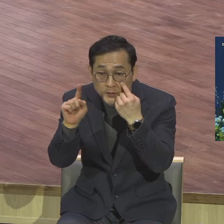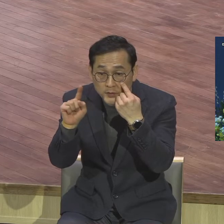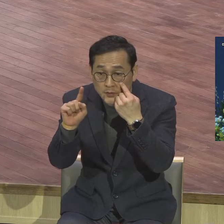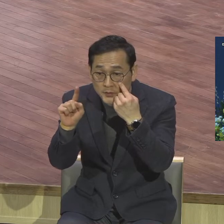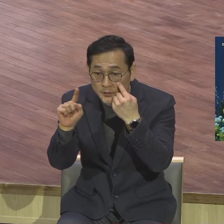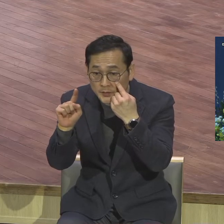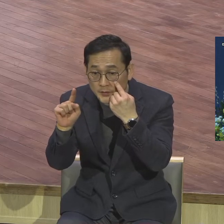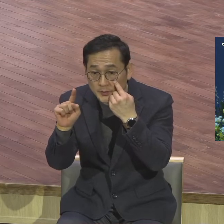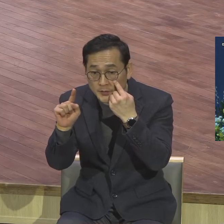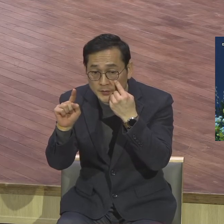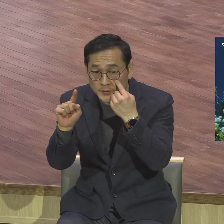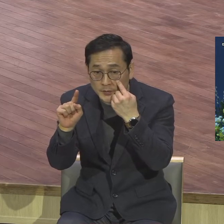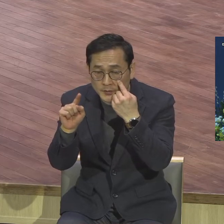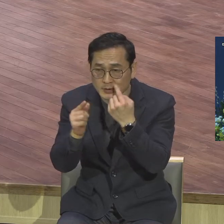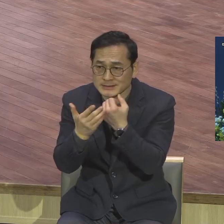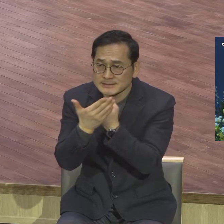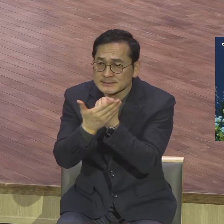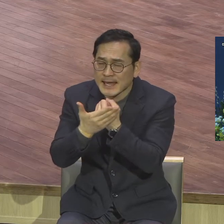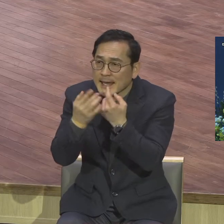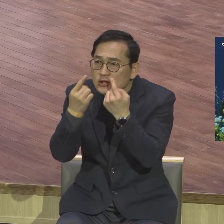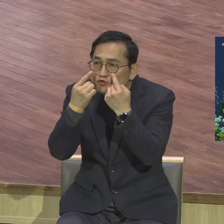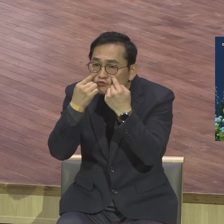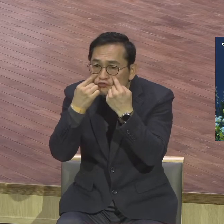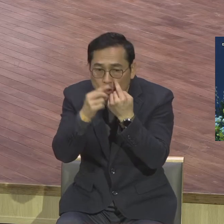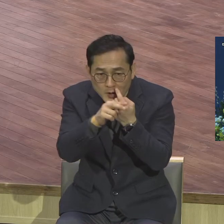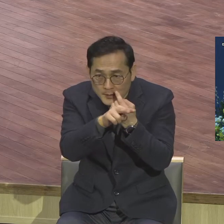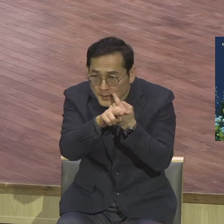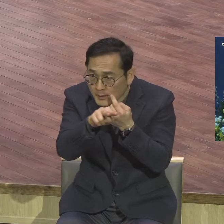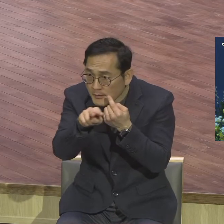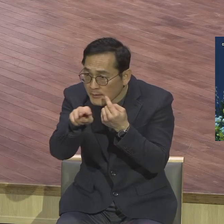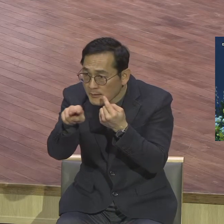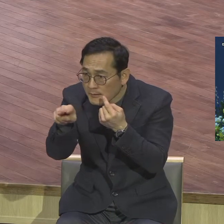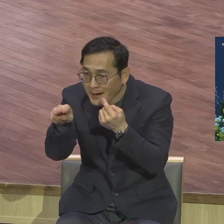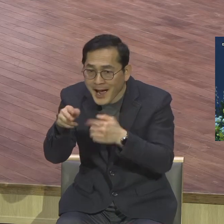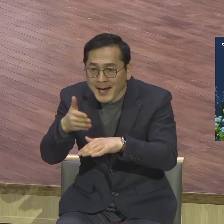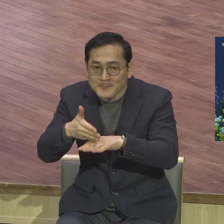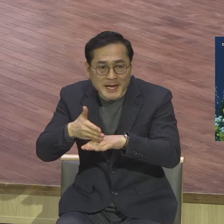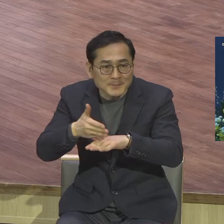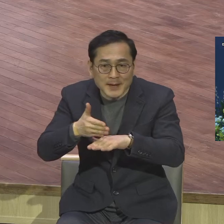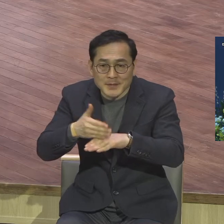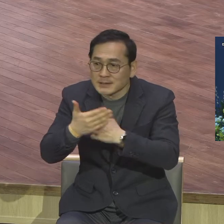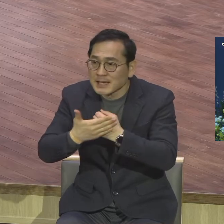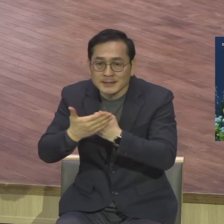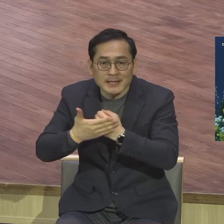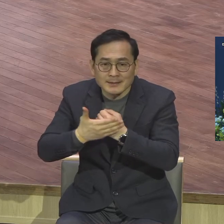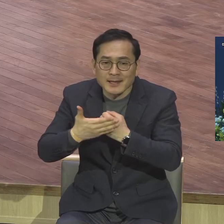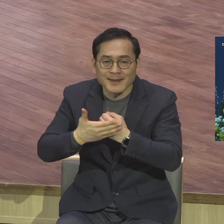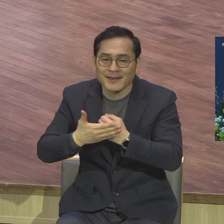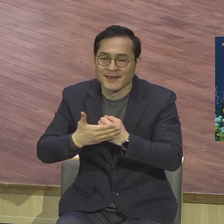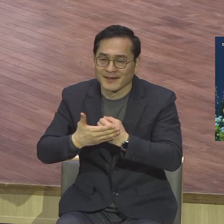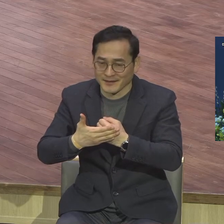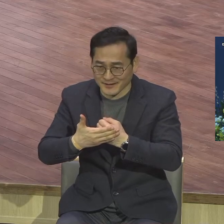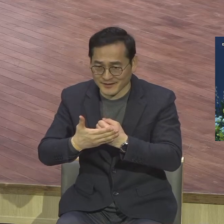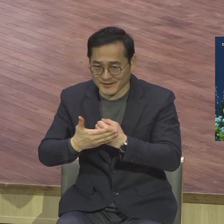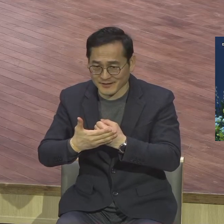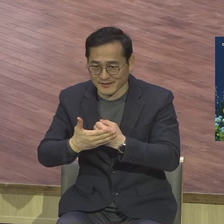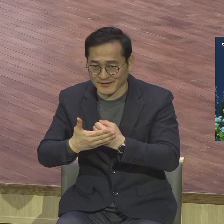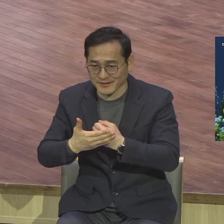은혜의 시각을 가지고 모든 것을 바라보라는 말씀이에요 바울처럼 은혜의